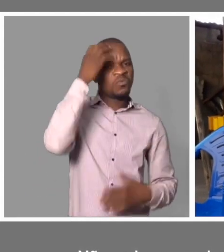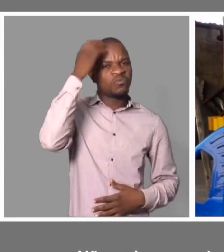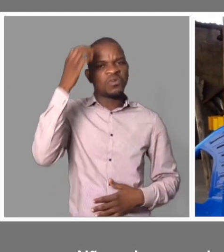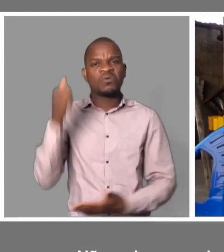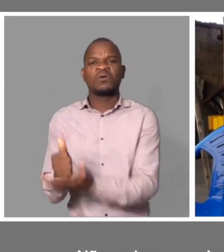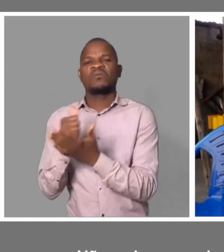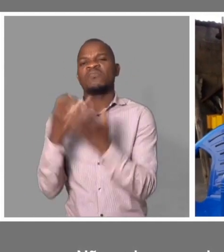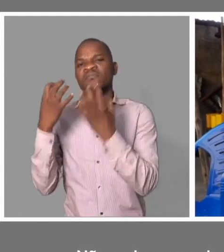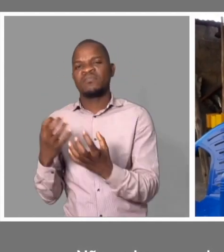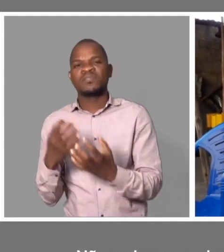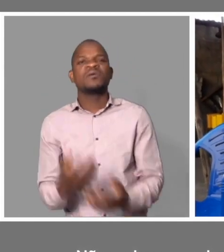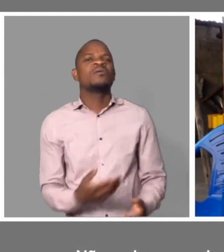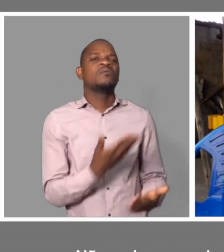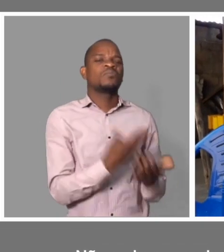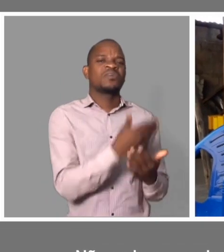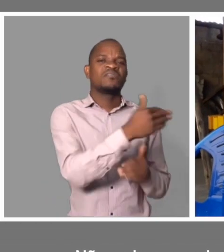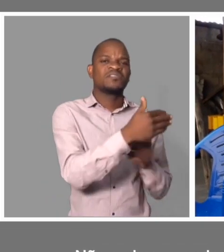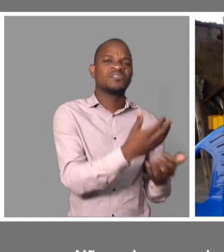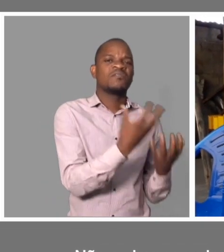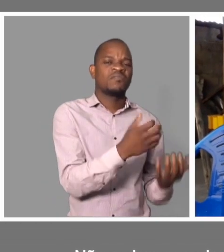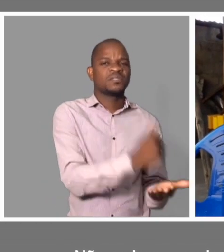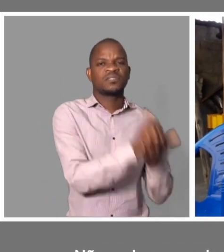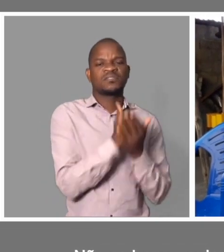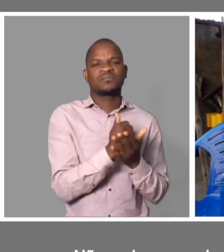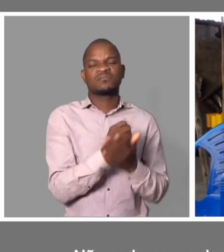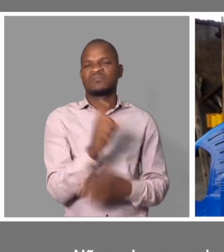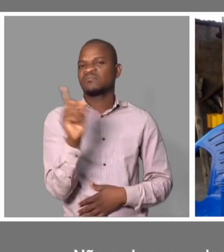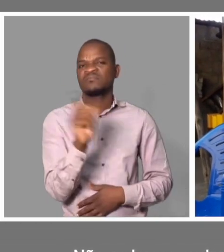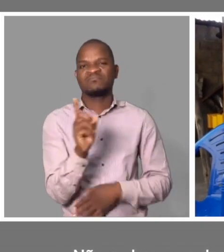governo não ajuda, porque o vizinho não ajuda. Nós temos que lutar.